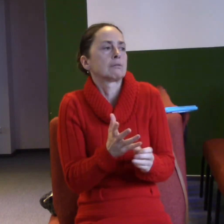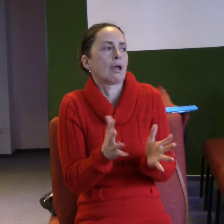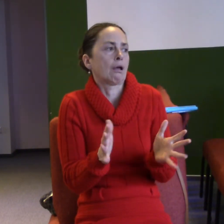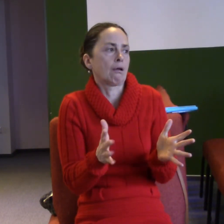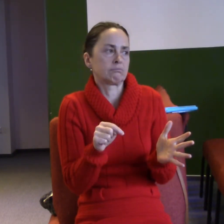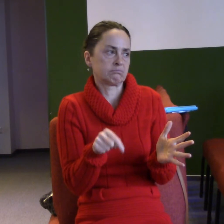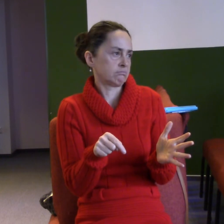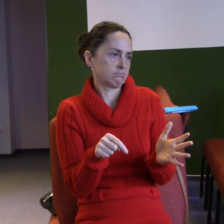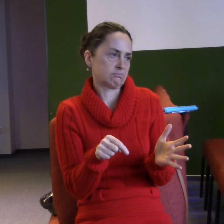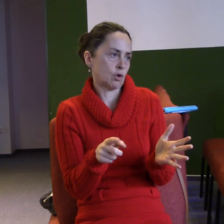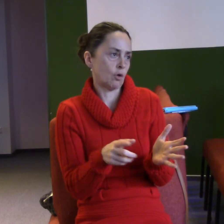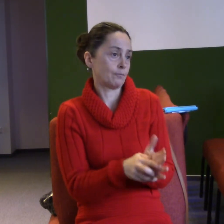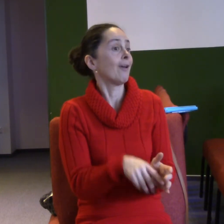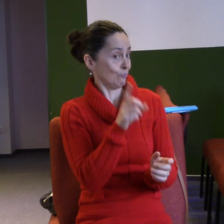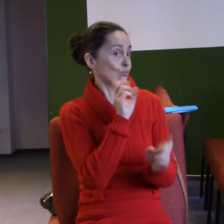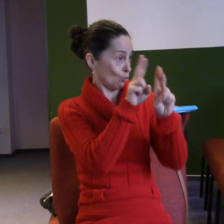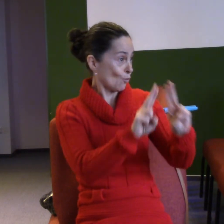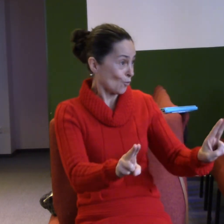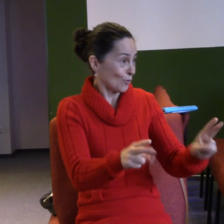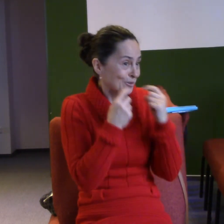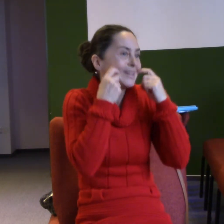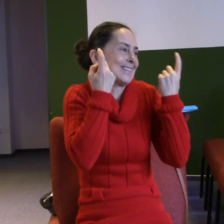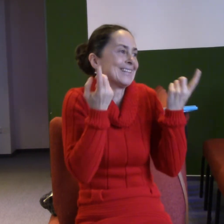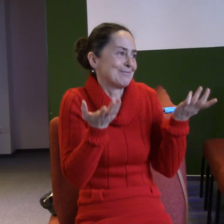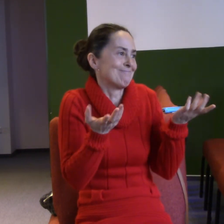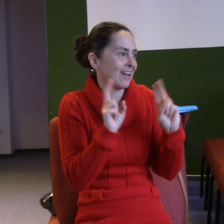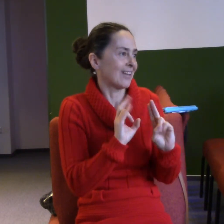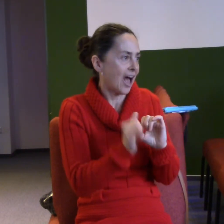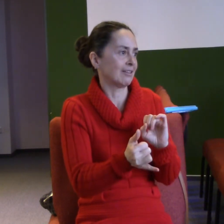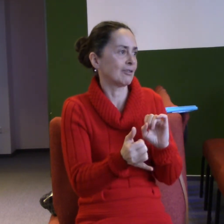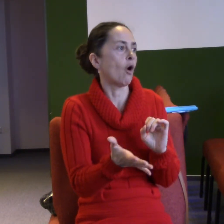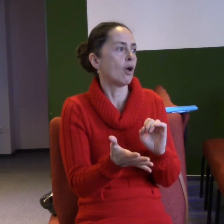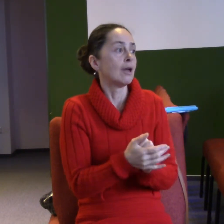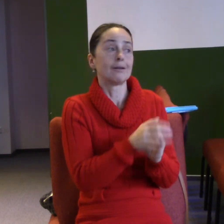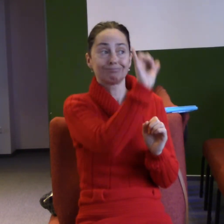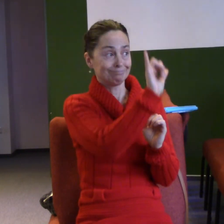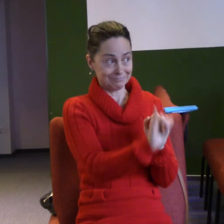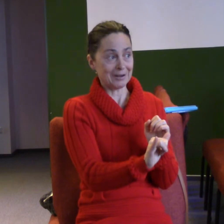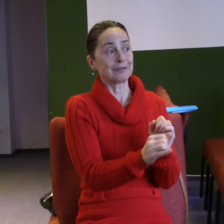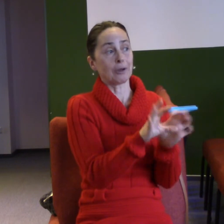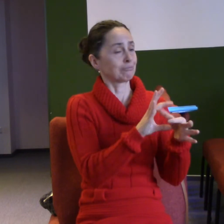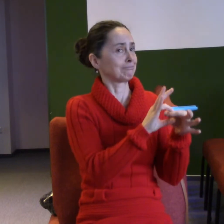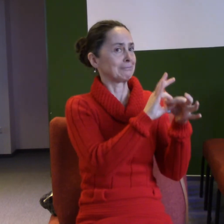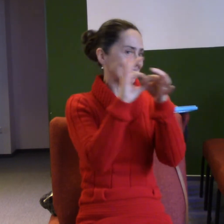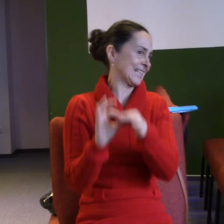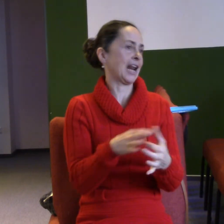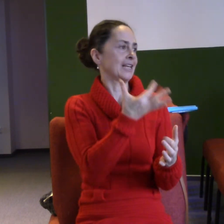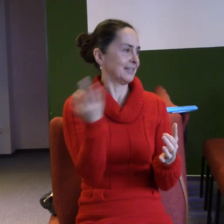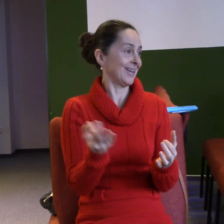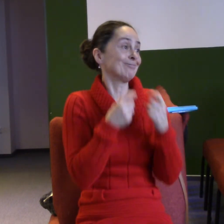Ne, že byste se nemohli hyhnat, ty mě se hyhnějte, jako jo. Jsou lidé, kteří se fakt hyhnějí celý den. Ale to není radost v duchu